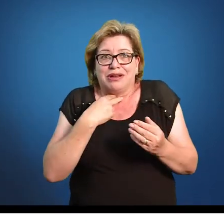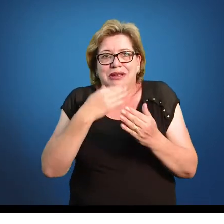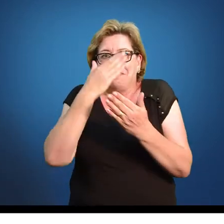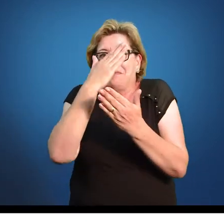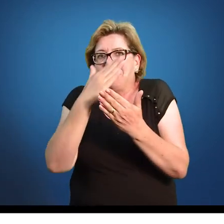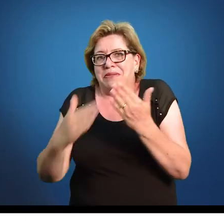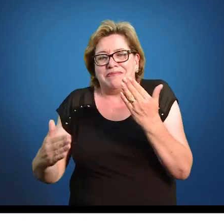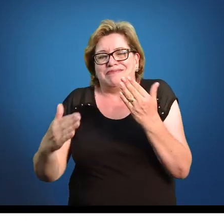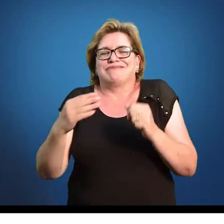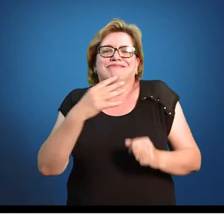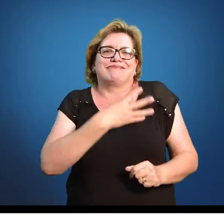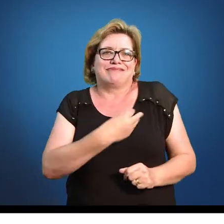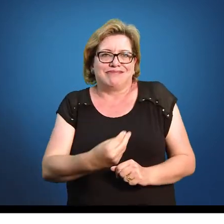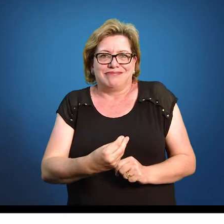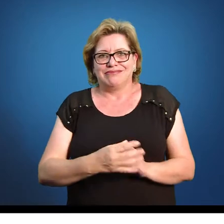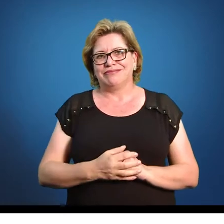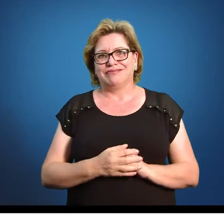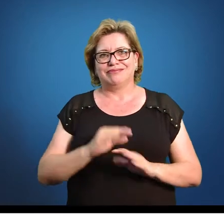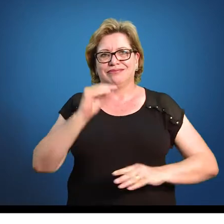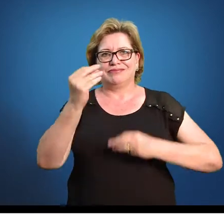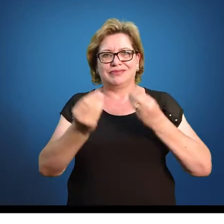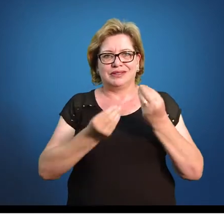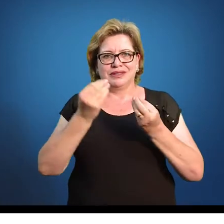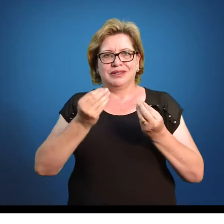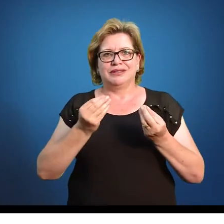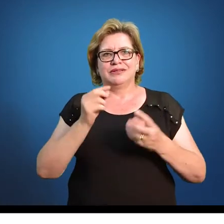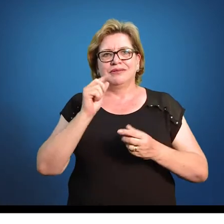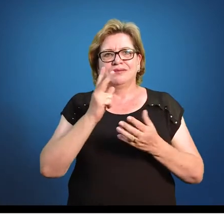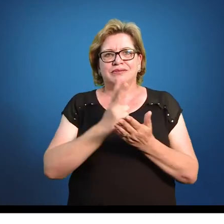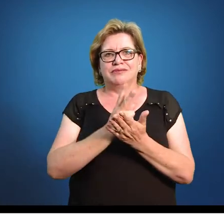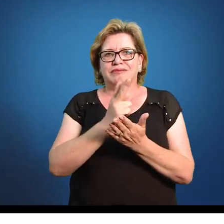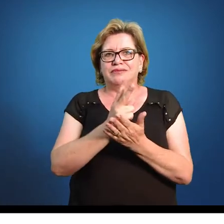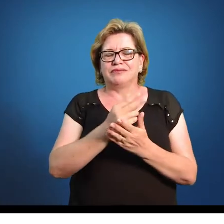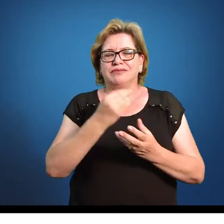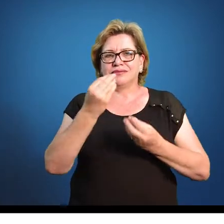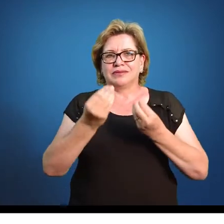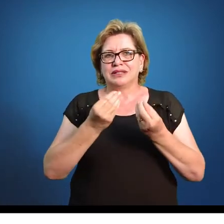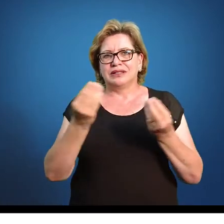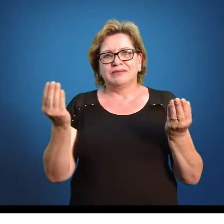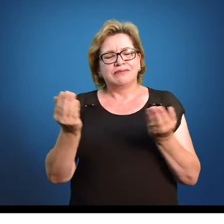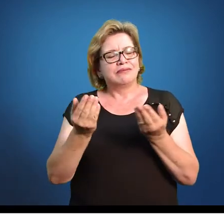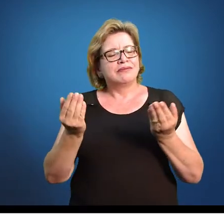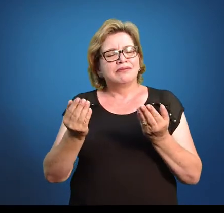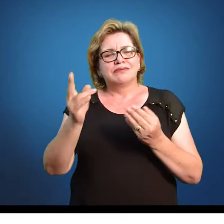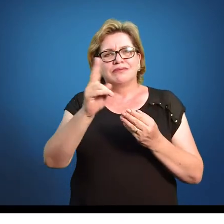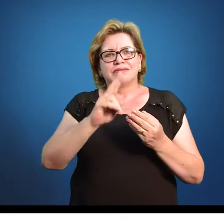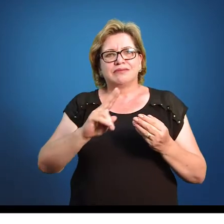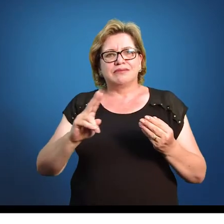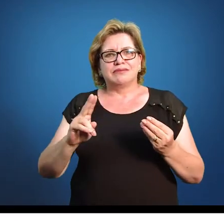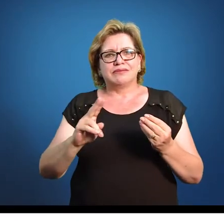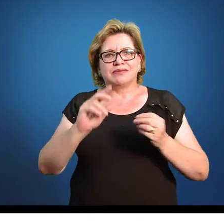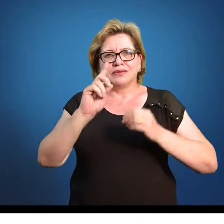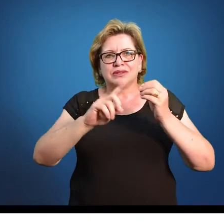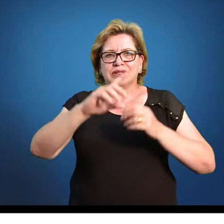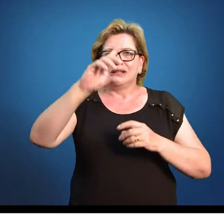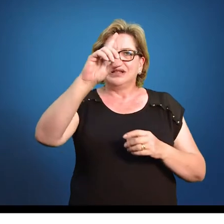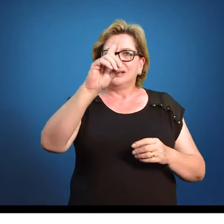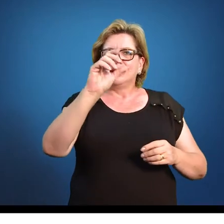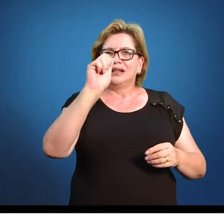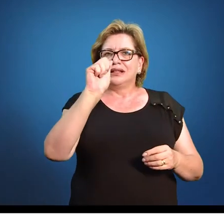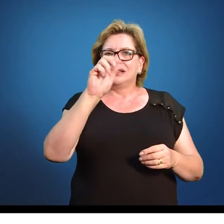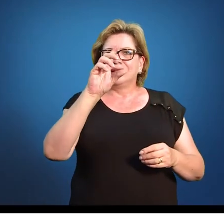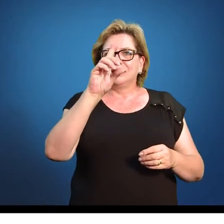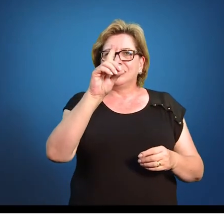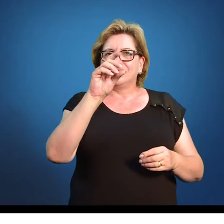ou não tem filho. Essa variável aqui, ela é chamada, nesse momento, de dados brutos.